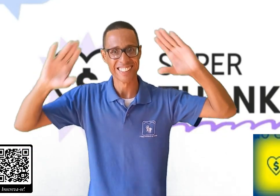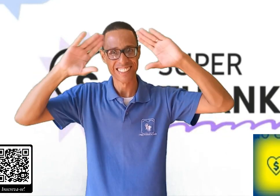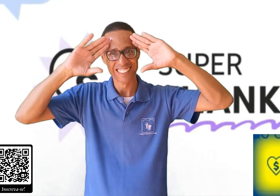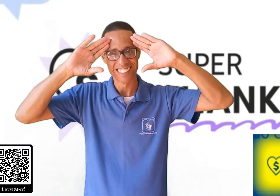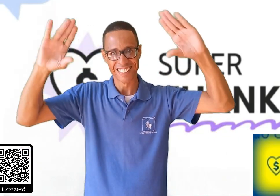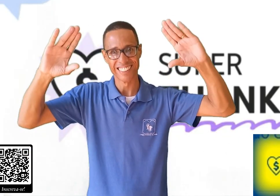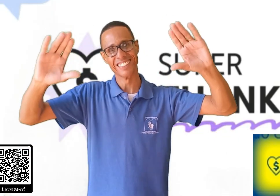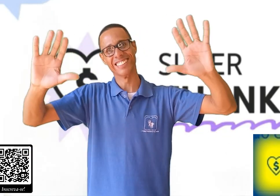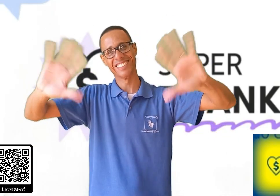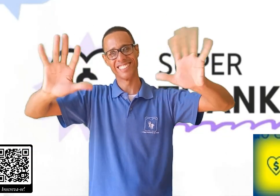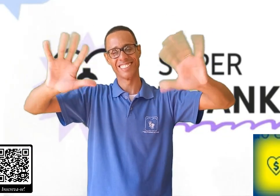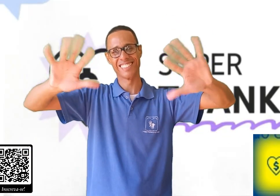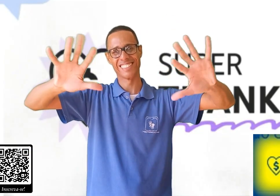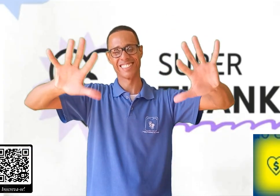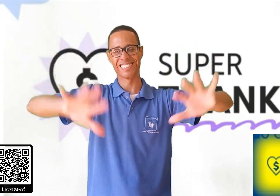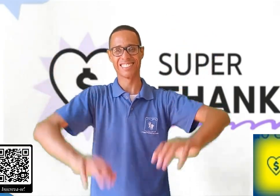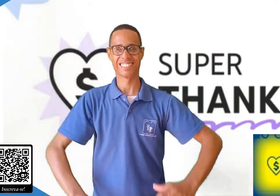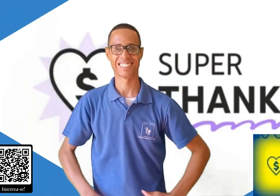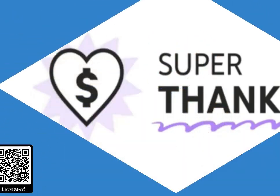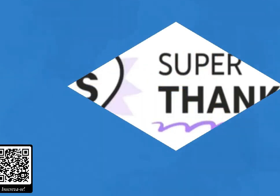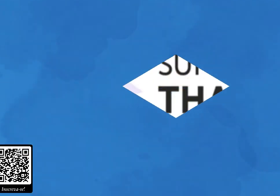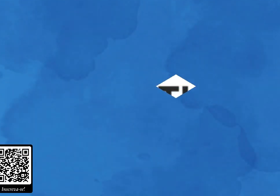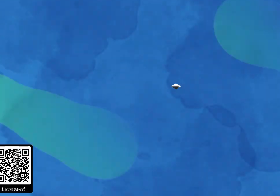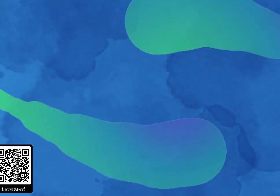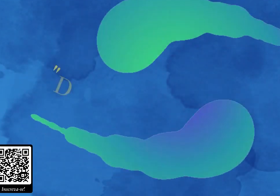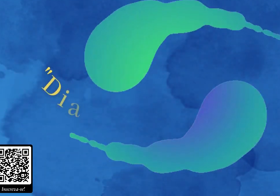Demais! Até a próxima! Tchau, tchau!